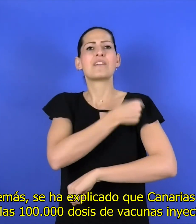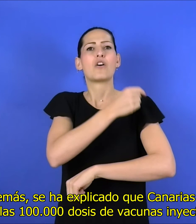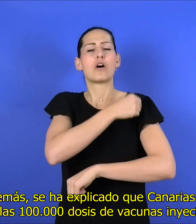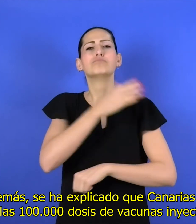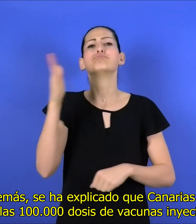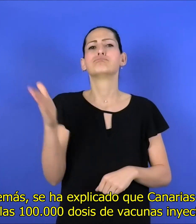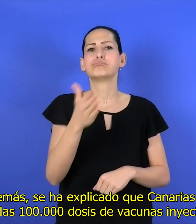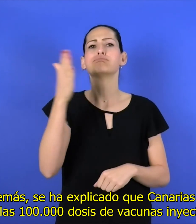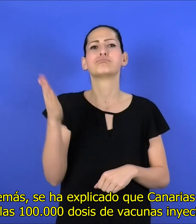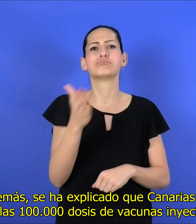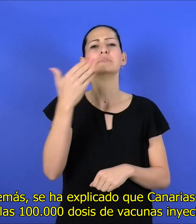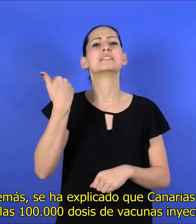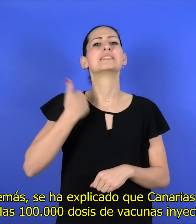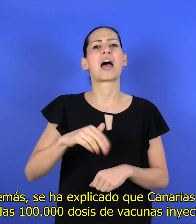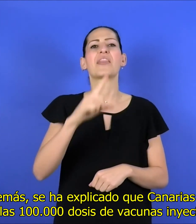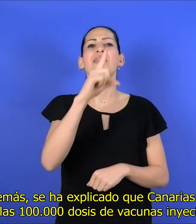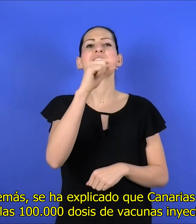100.000 dosis de vacunas inyectadas.